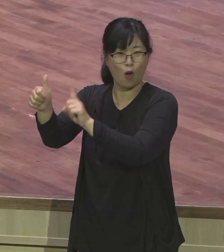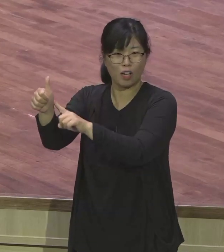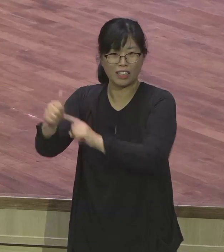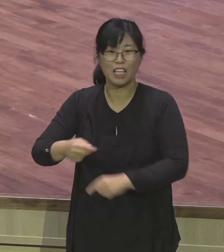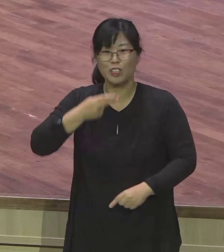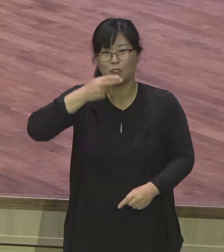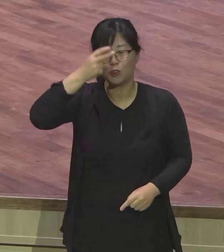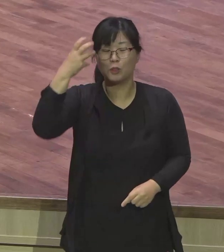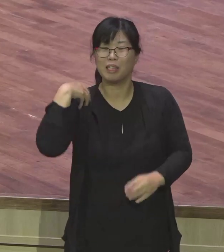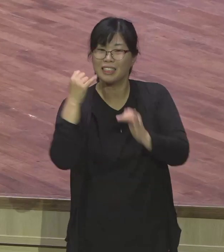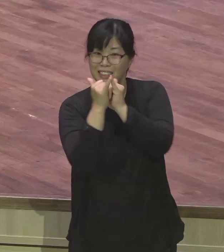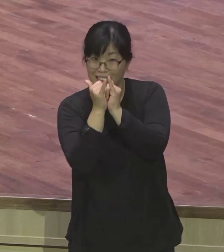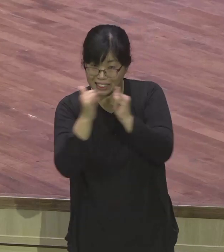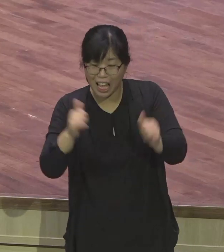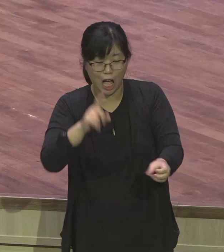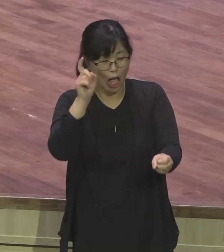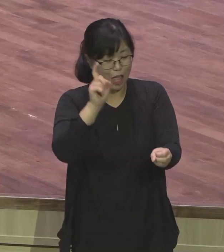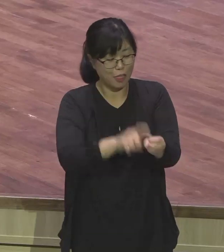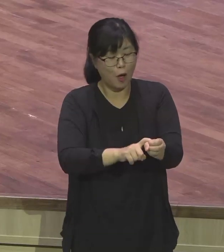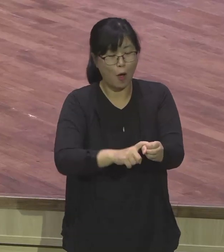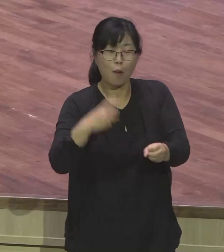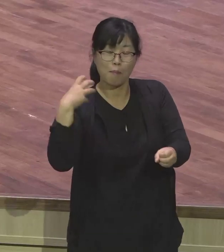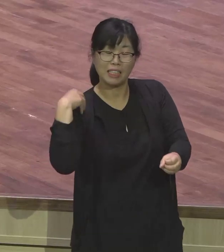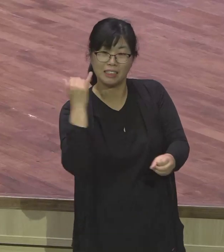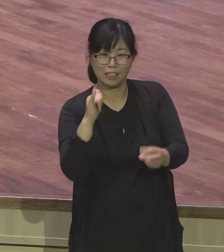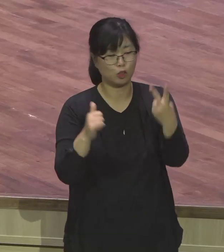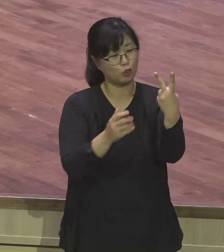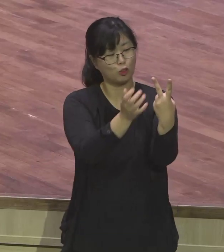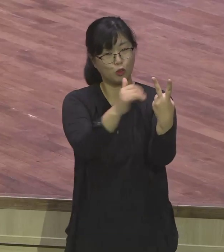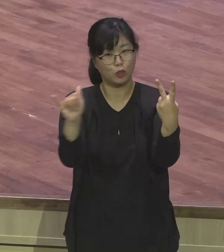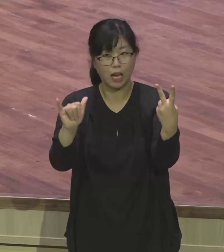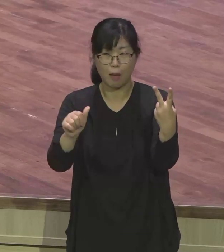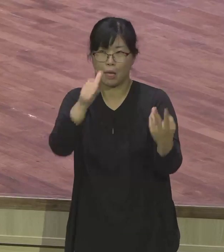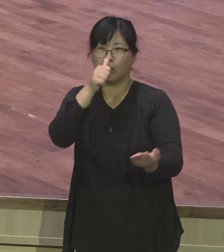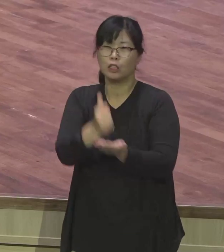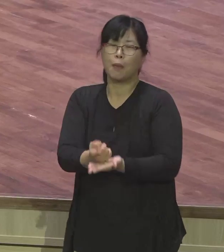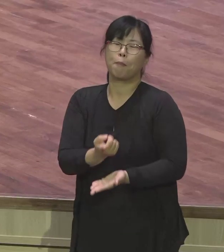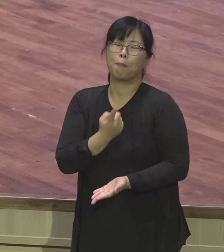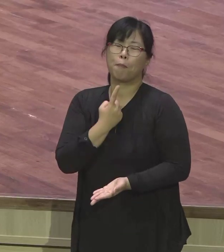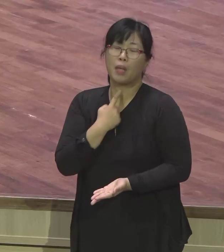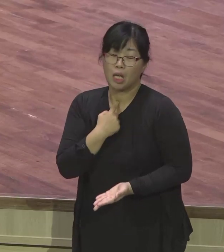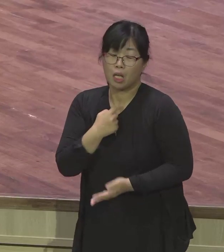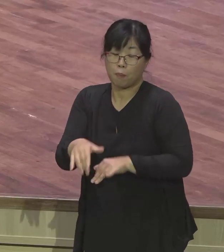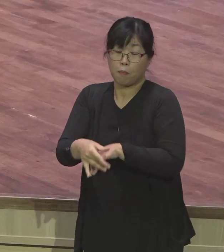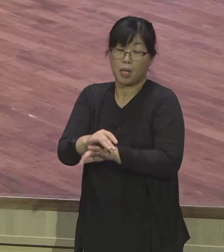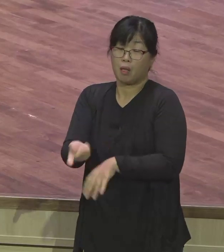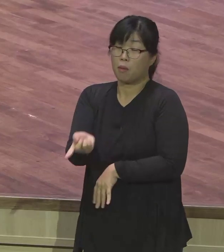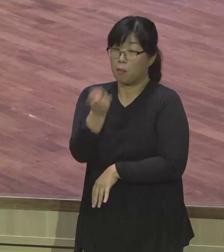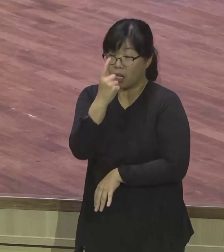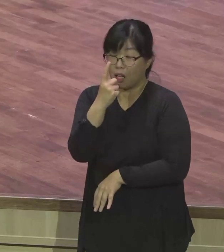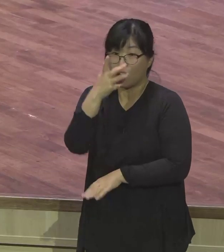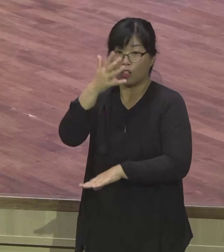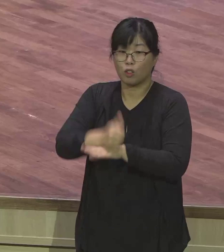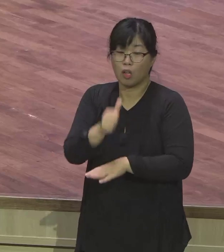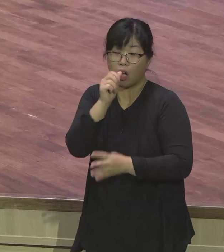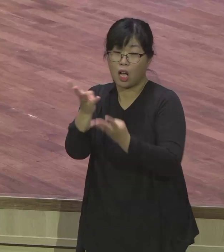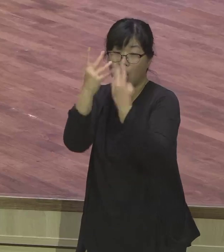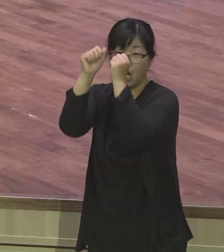그들의 주인 애급왕에게 범죄한지라 바로가 그 두 관원장 곧 술 맡은 관원장과